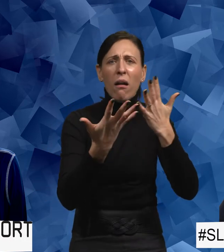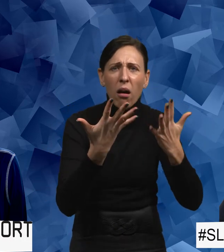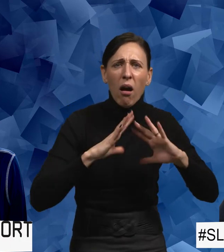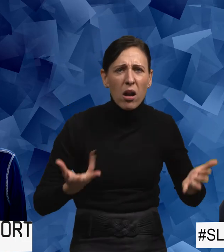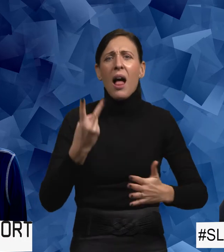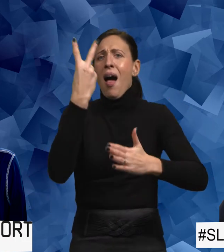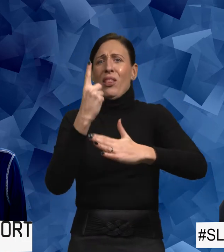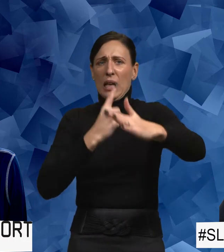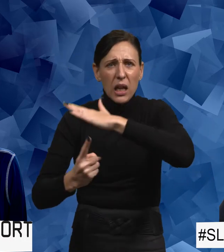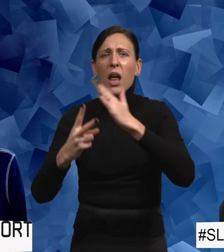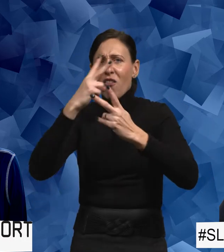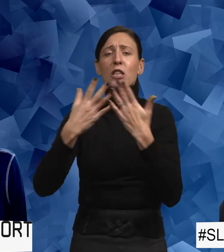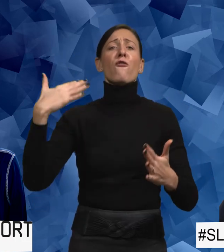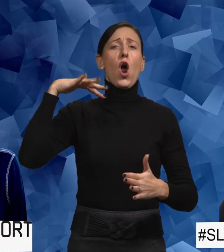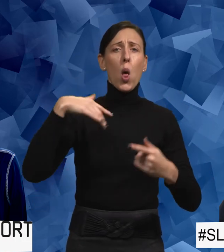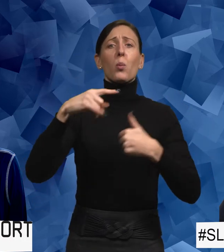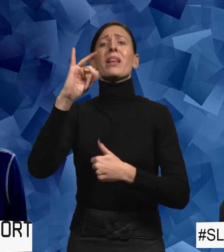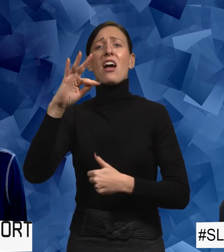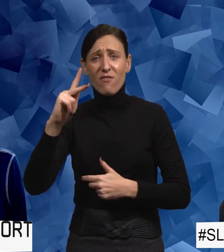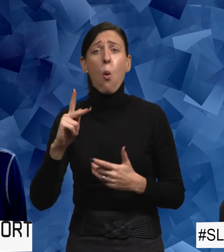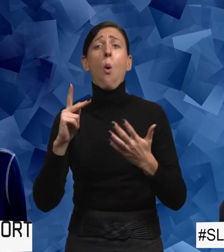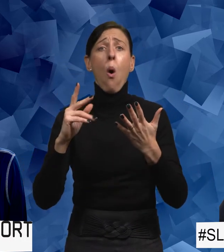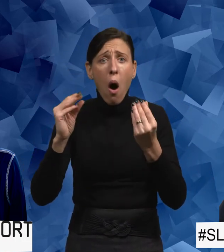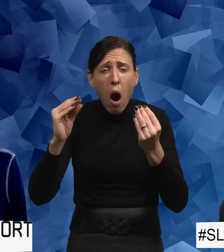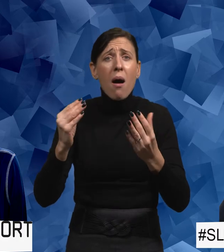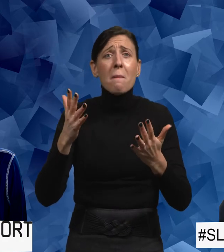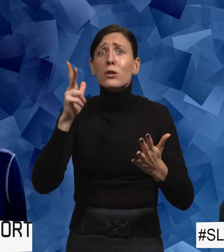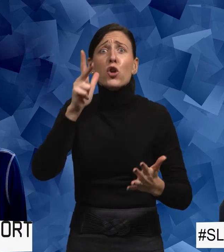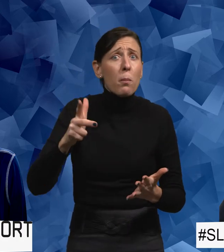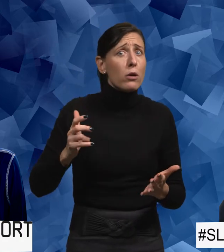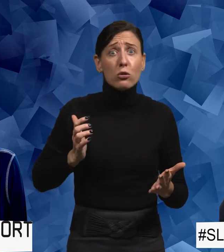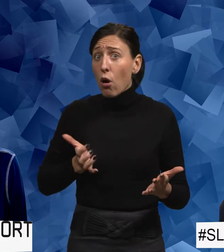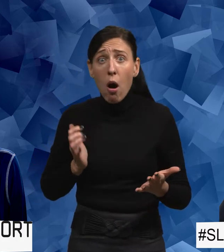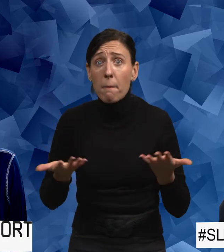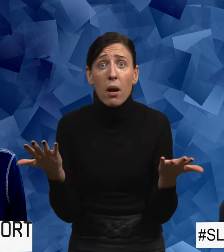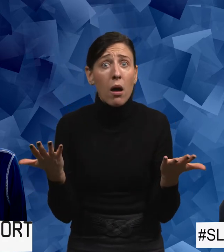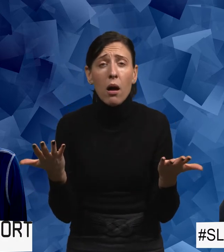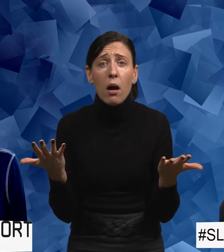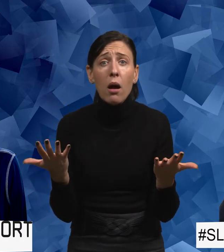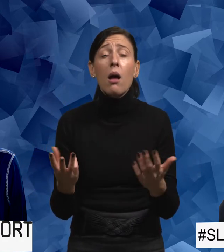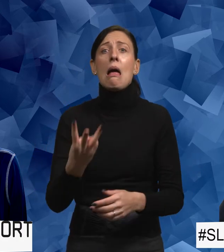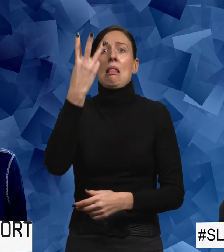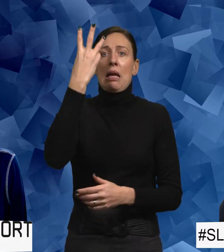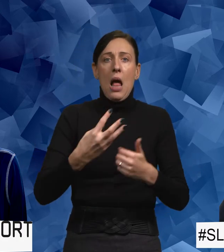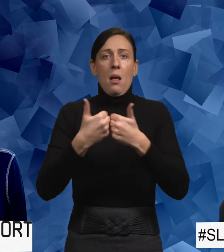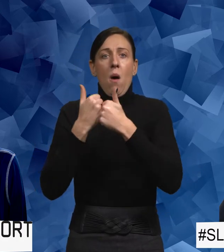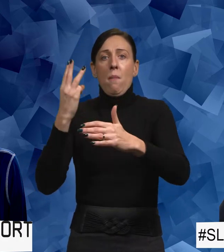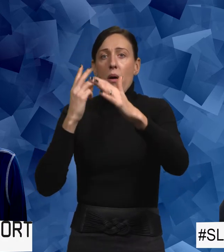efter det andra, där de alltid visar Frölunda och IFK. Men inte skulle de visa någon Göteborgs dom är där på den där. Och efter